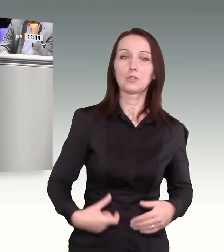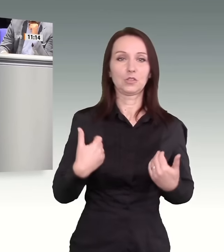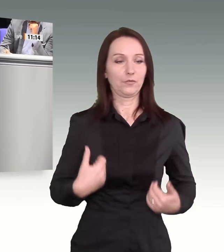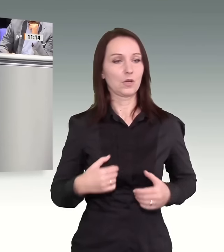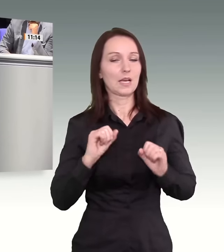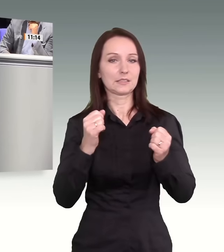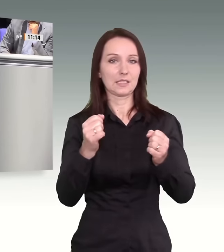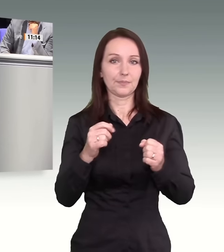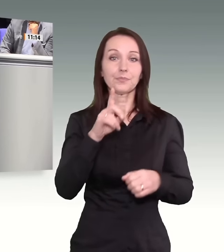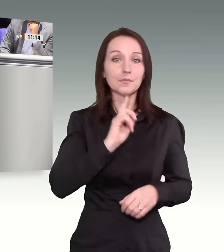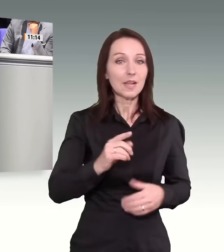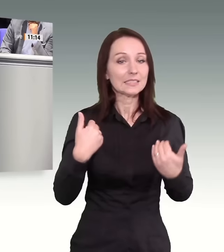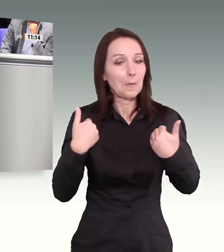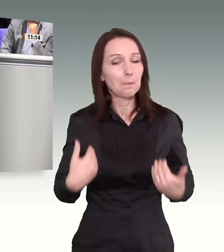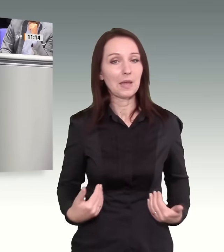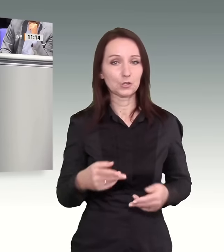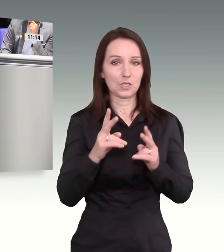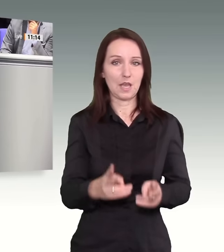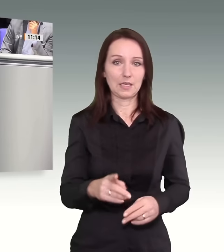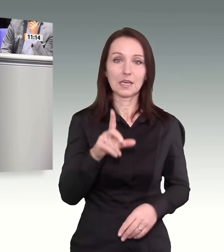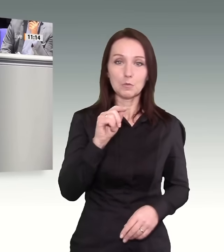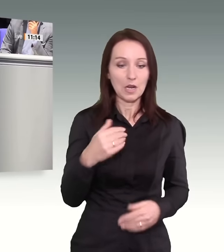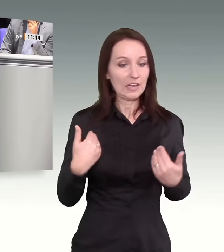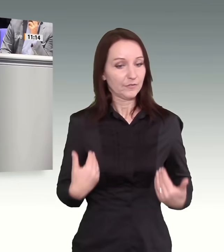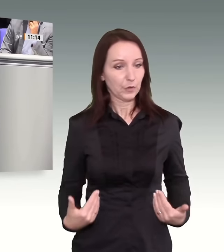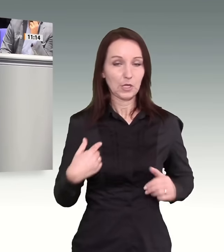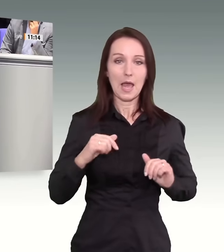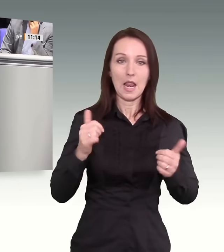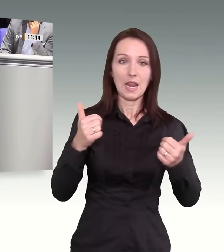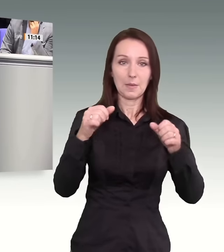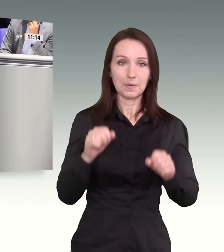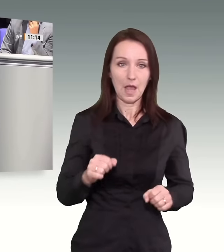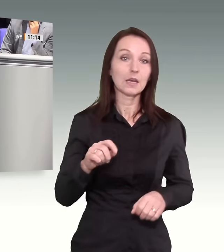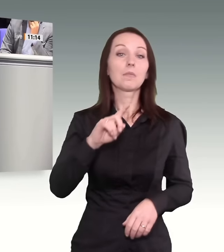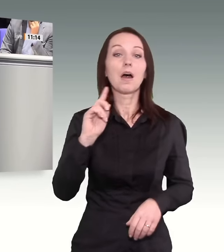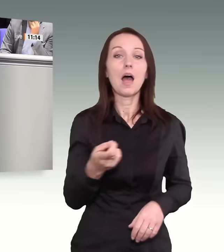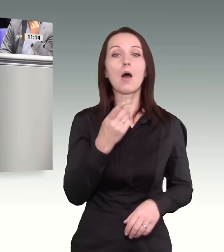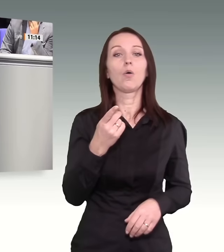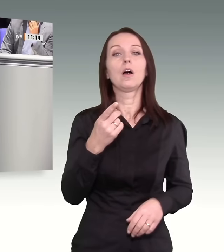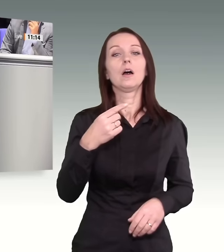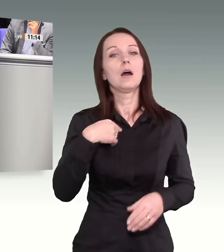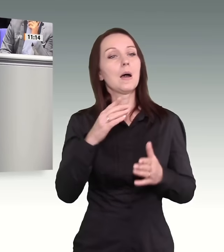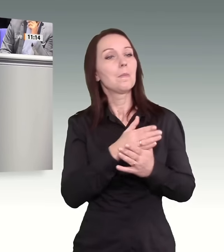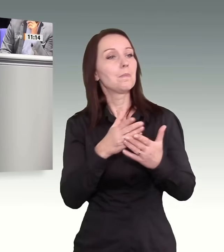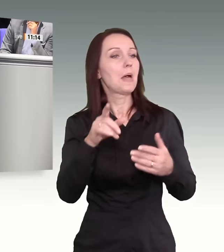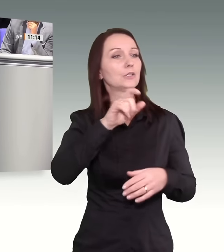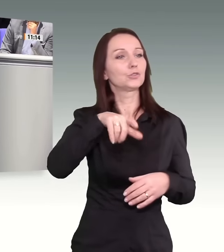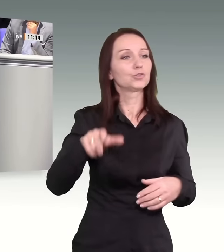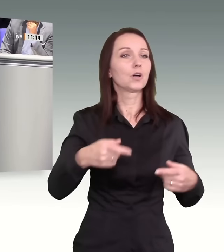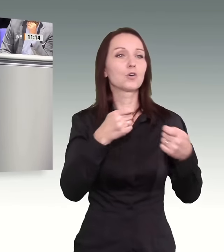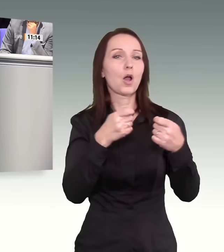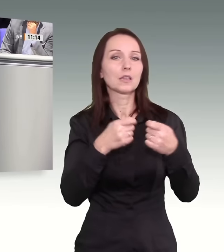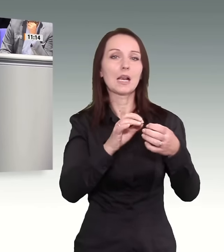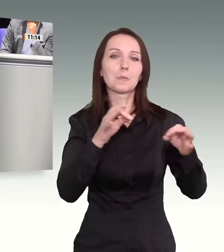physische Existenz als auch die Sicherung der Möglichkeit zur Pflege zwischenmenschlicher Beziehungen und ein Mindestmaß an Teilhabe